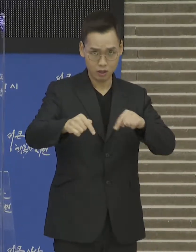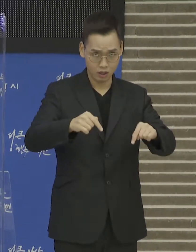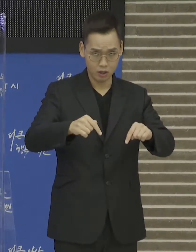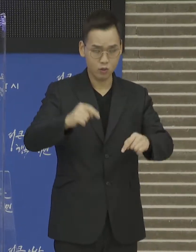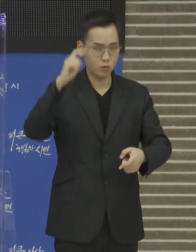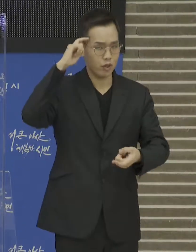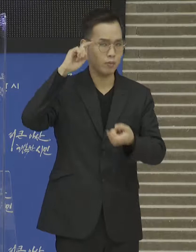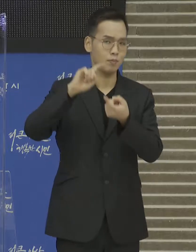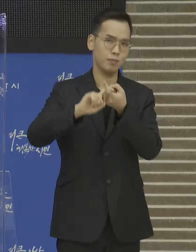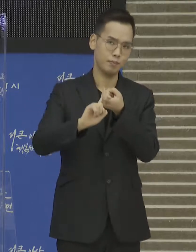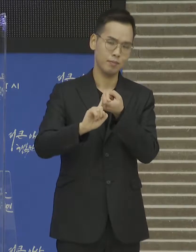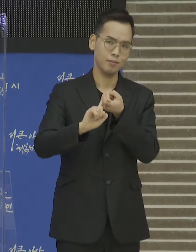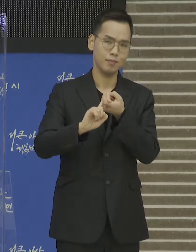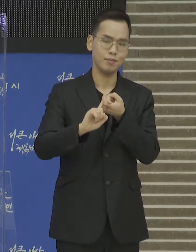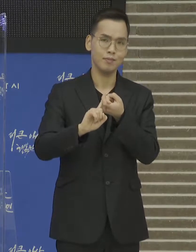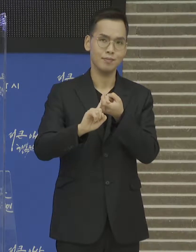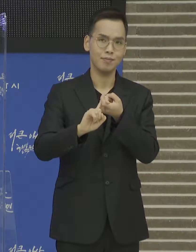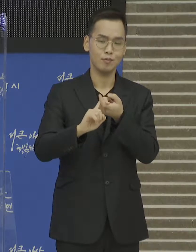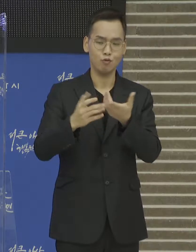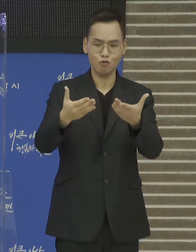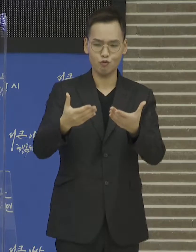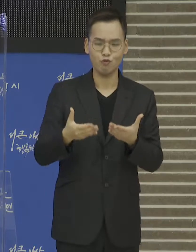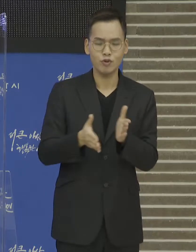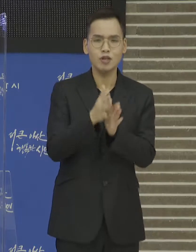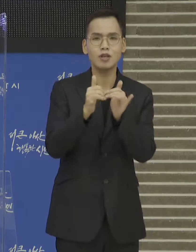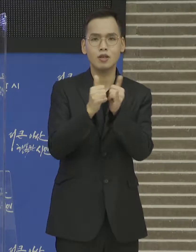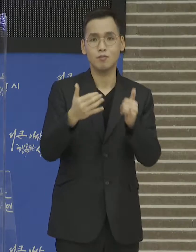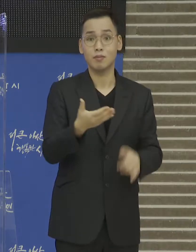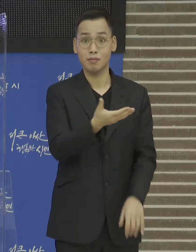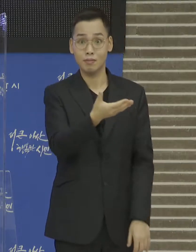아산 시민 여러분